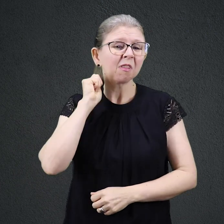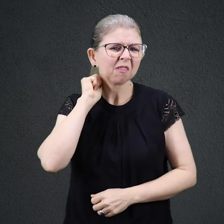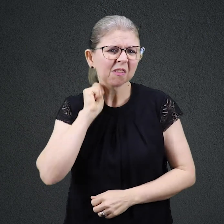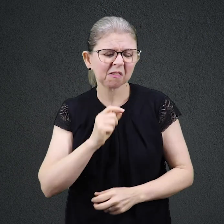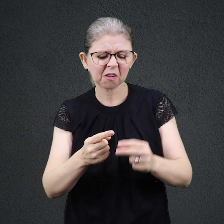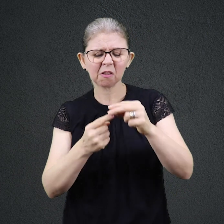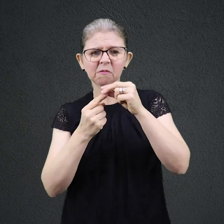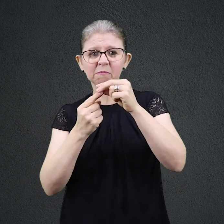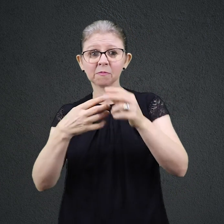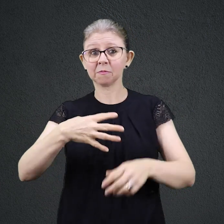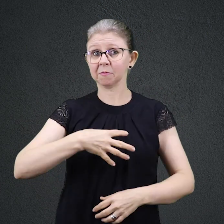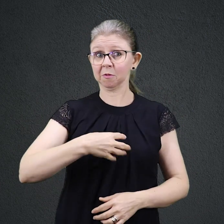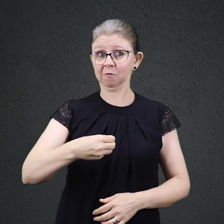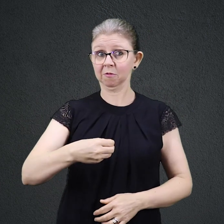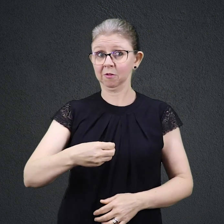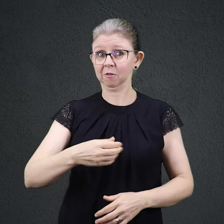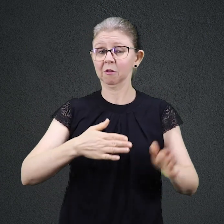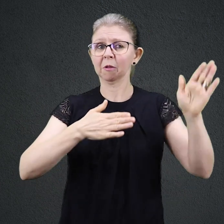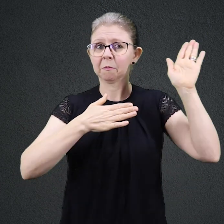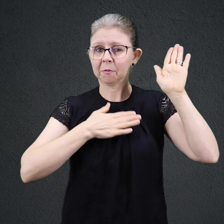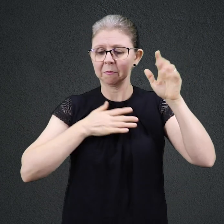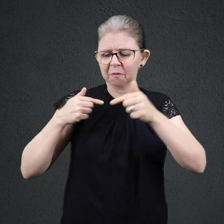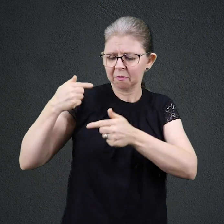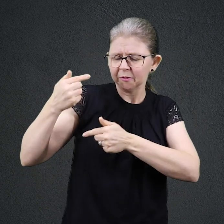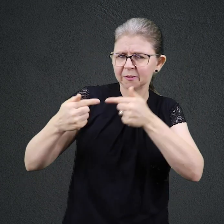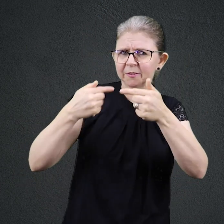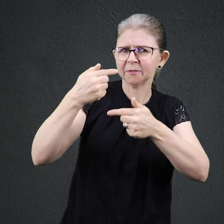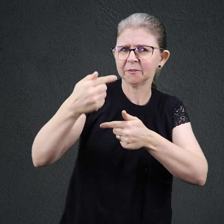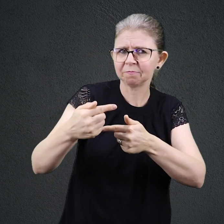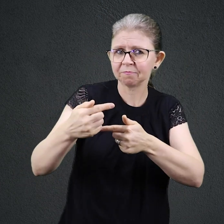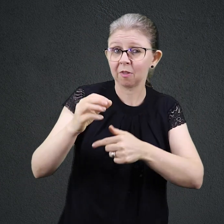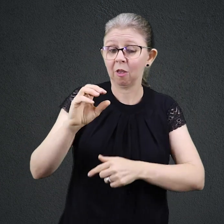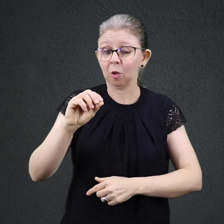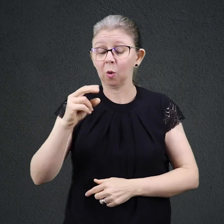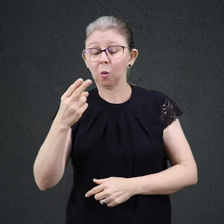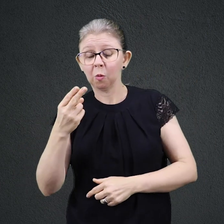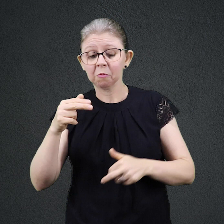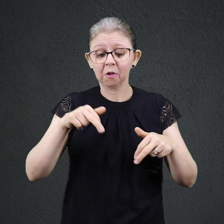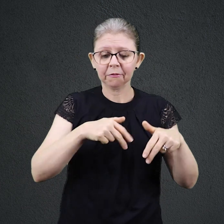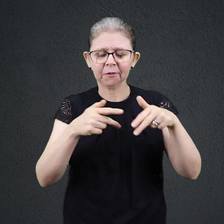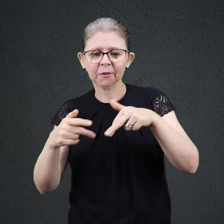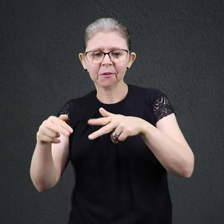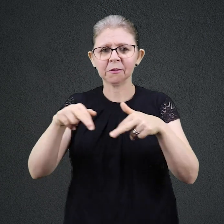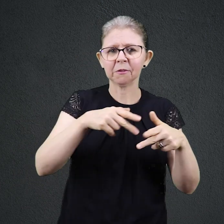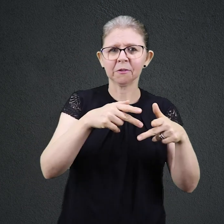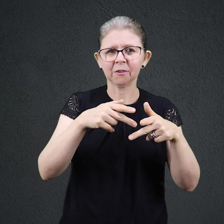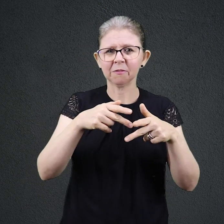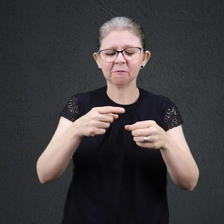Você caminharia em torno de uma cidade fortificada por sete dias, tocando trombetas para ver seus muros caírem?